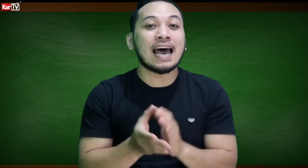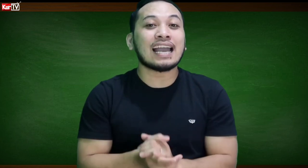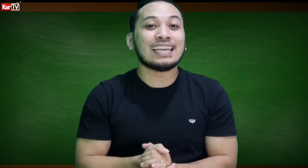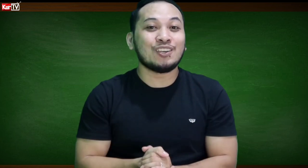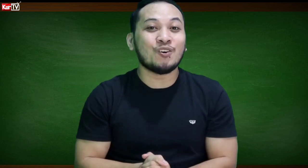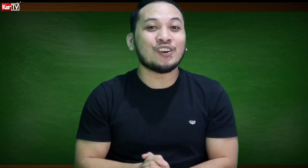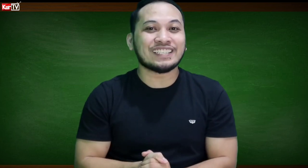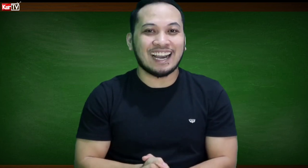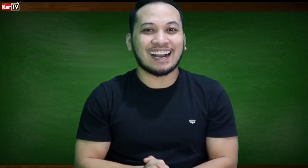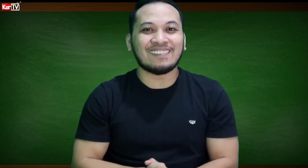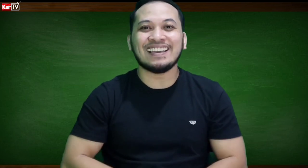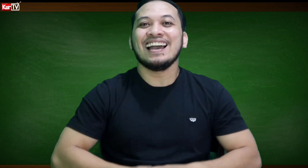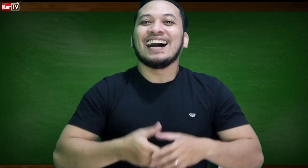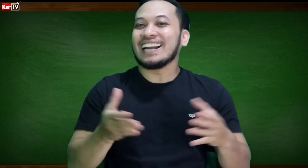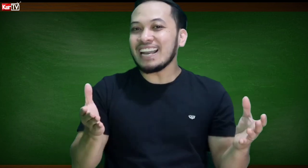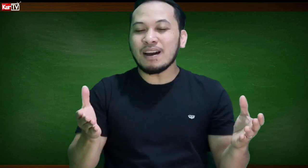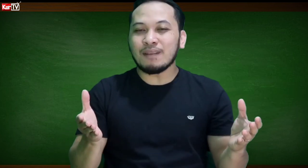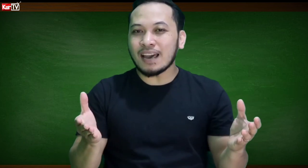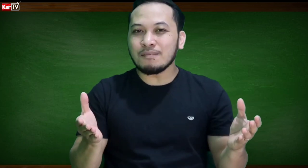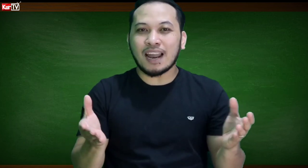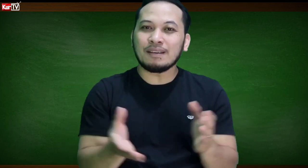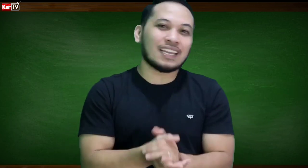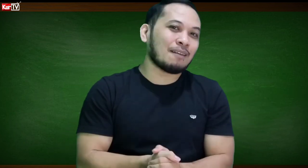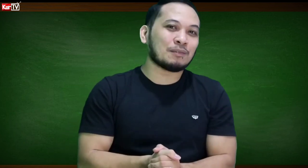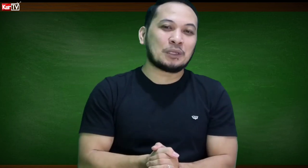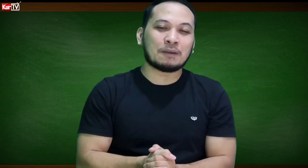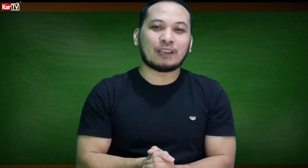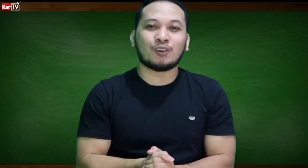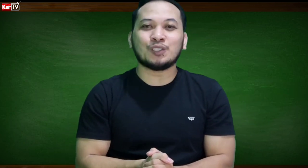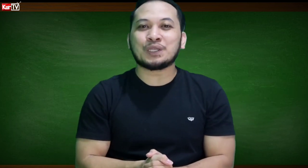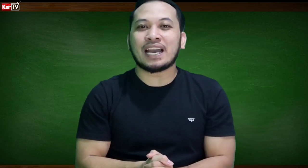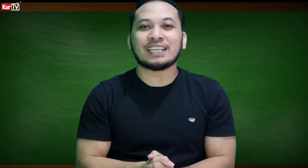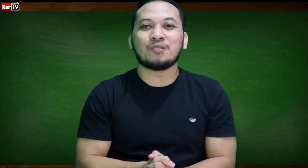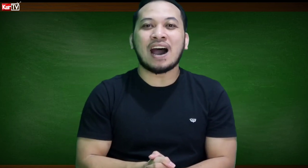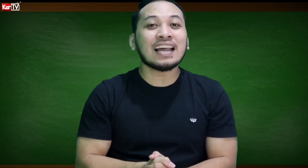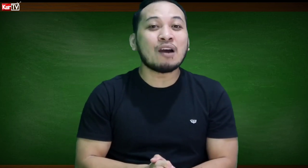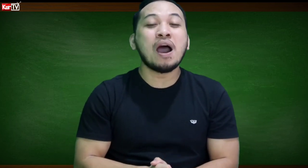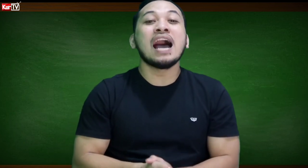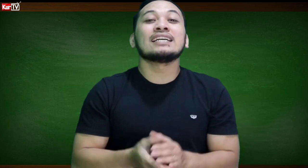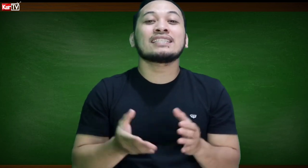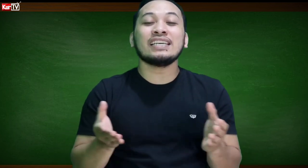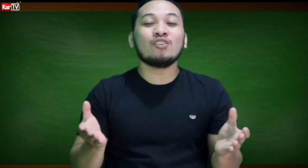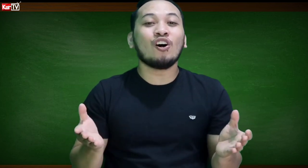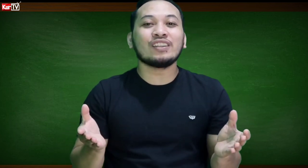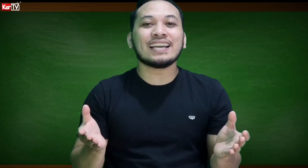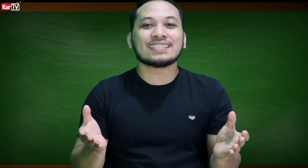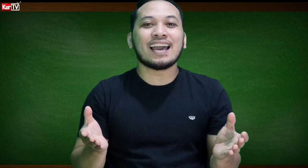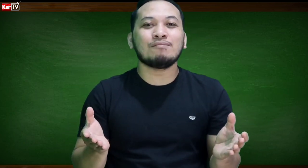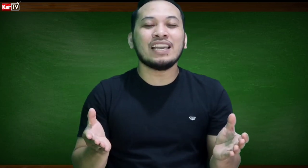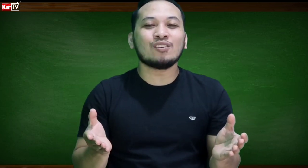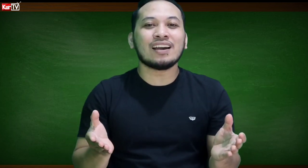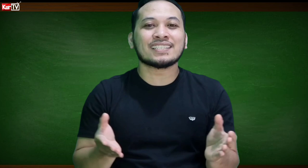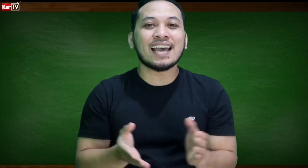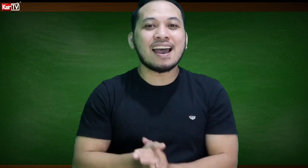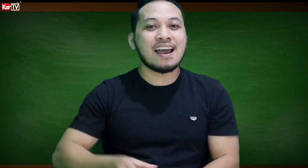ang iyong isang kamay. Kaya naman, maraming maraming salamat po sa panonood nyo sa akin ngayong araw. See you all next time dito lang sa